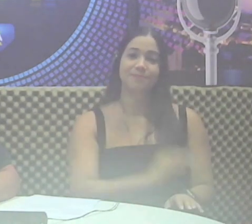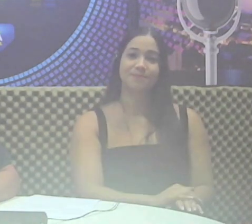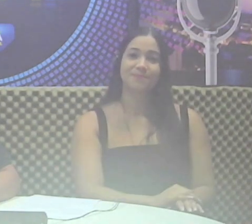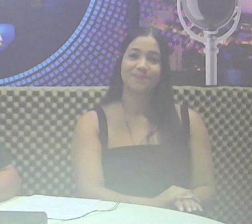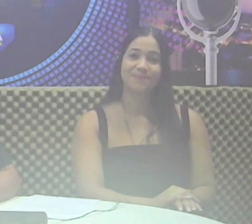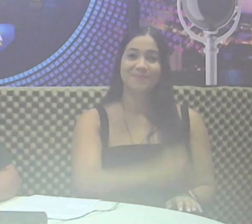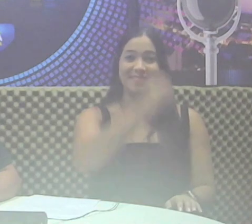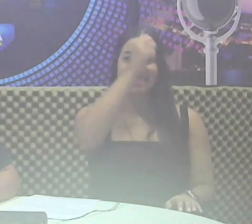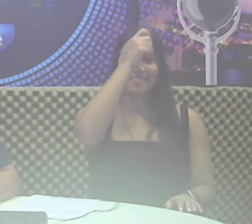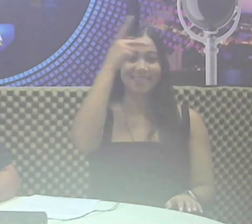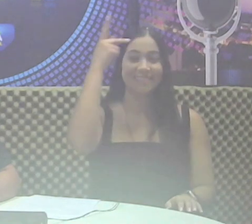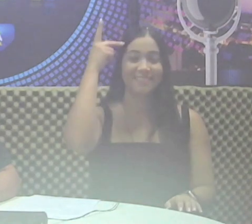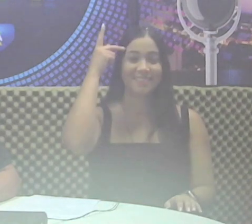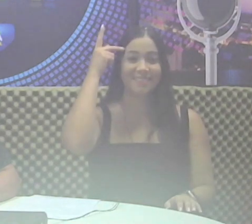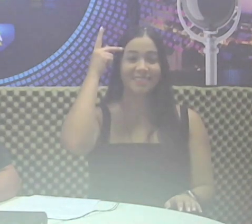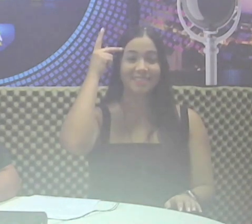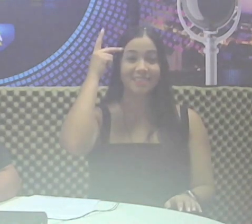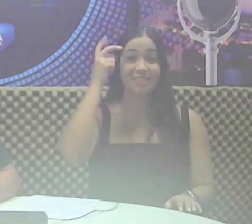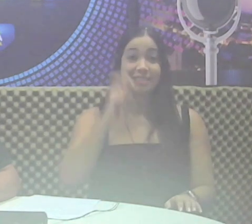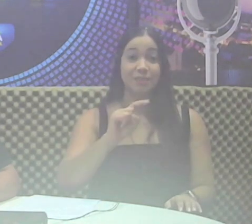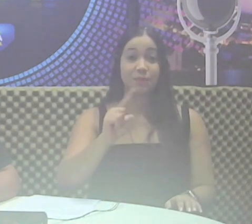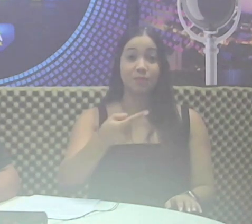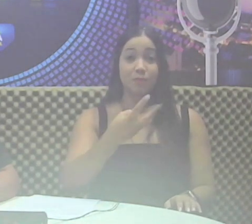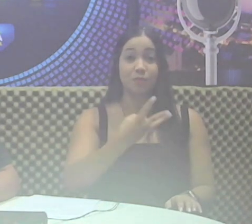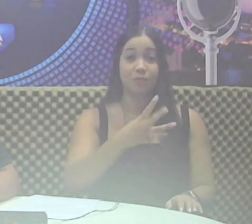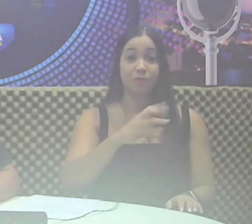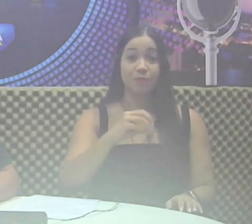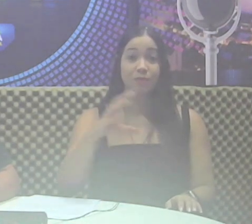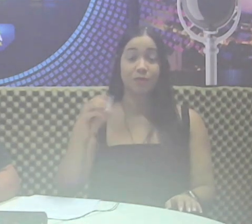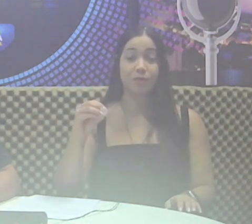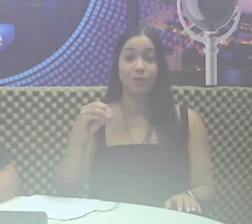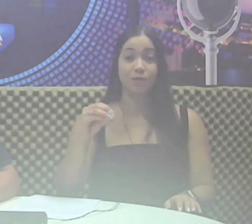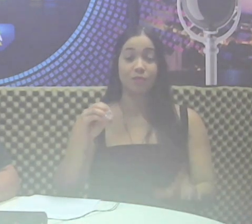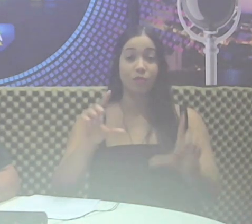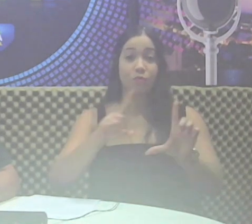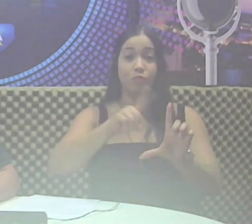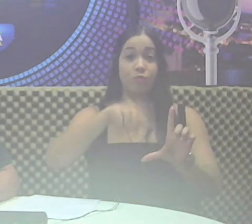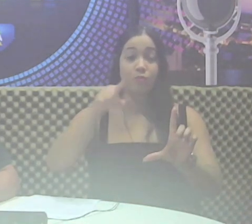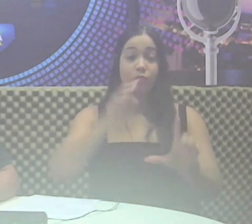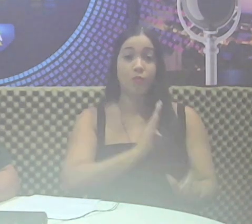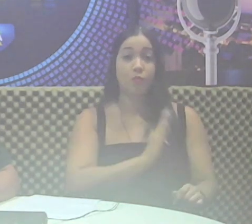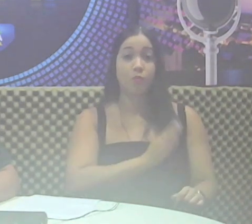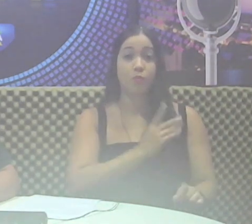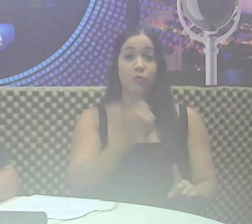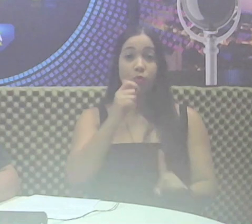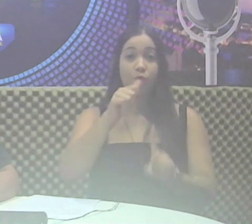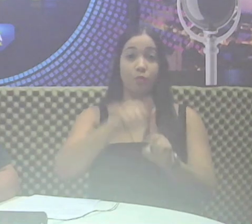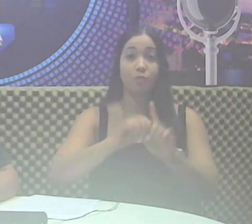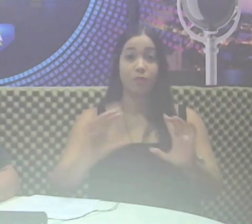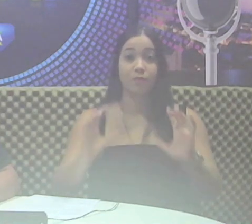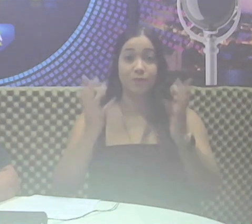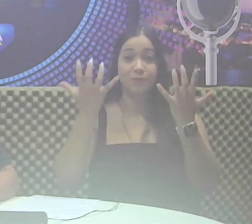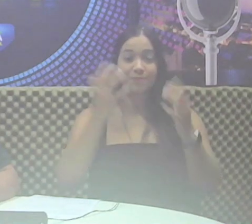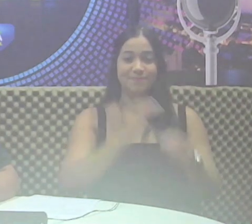Prefeitura realiza 5.300 eletrocardiogramas em um mês de mutirão.